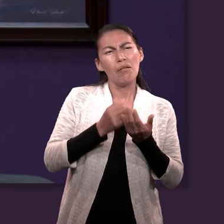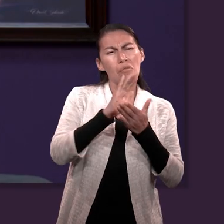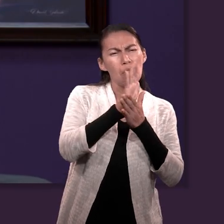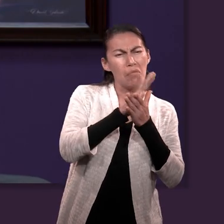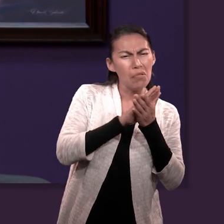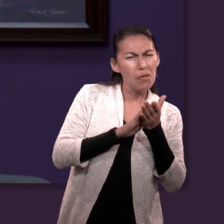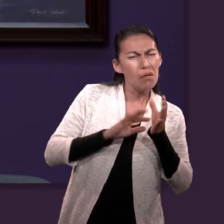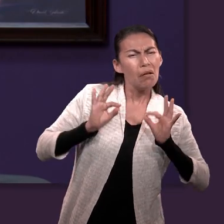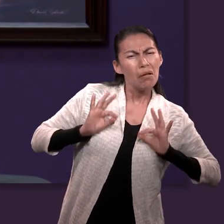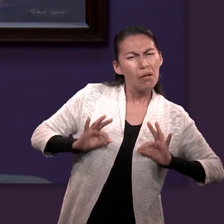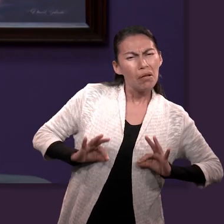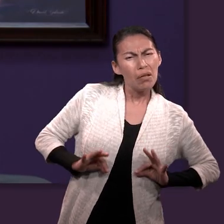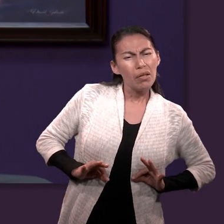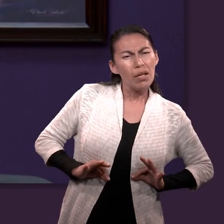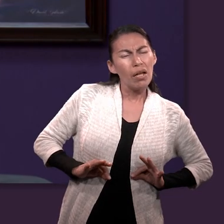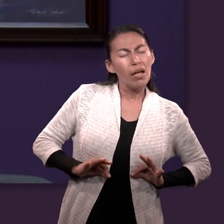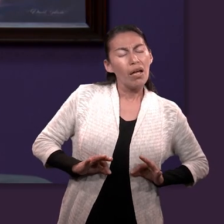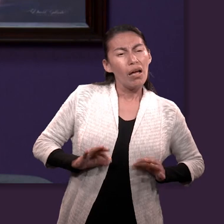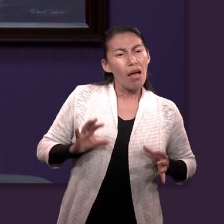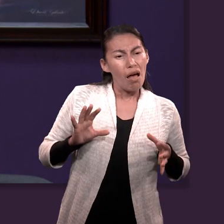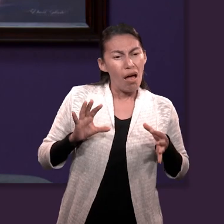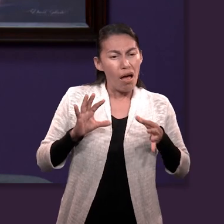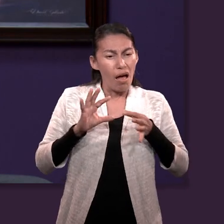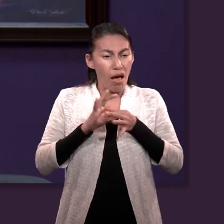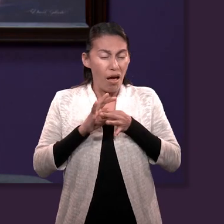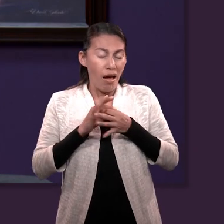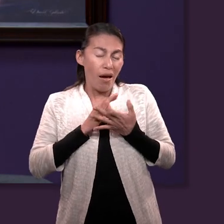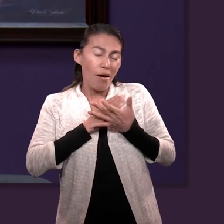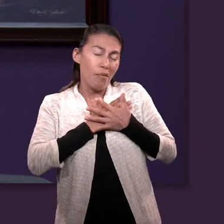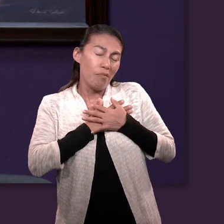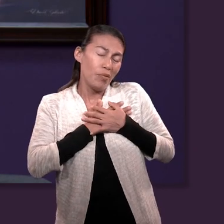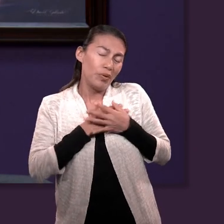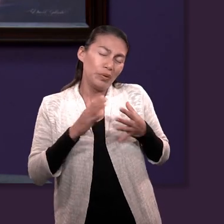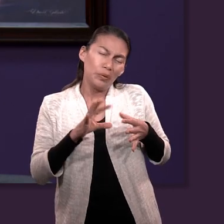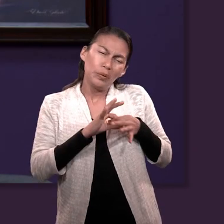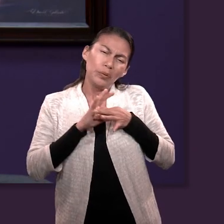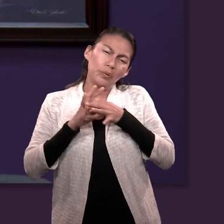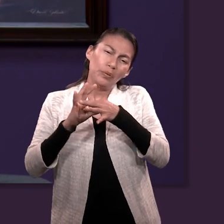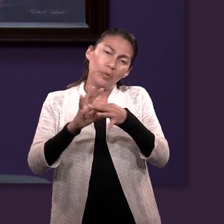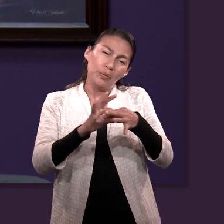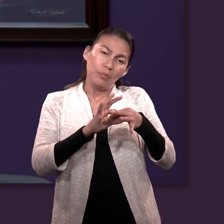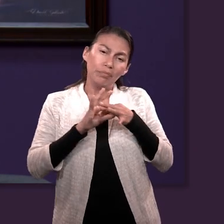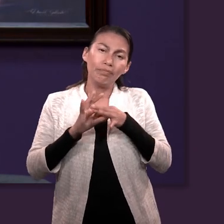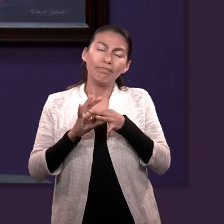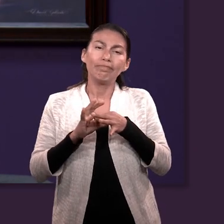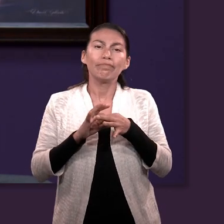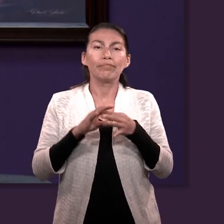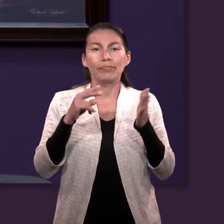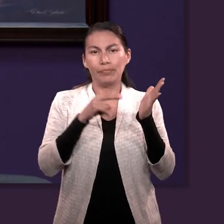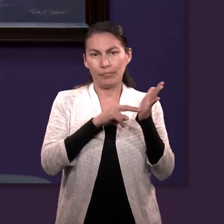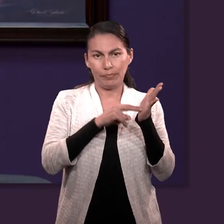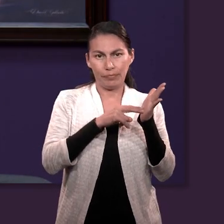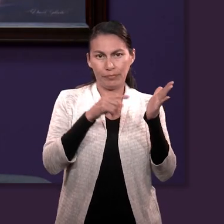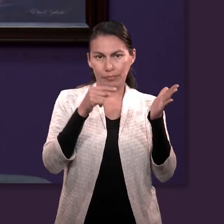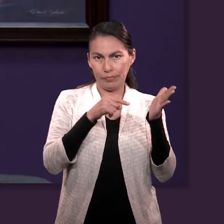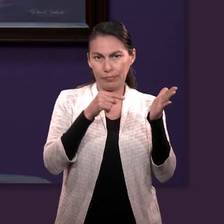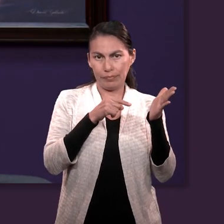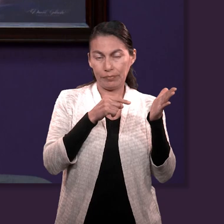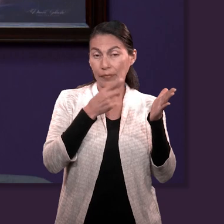actitud de amor en el sentido de que, como decía el texto, el texto, perdón,